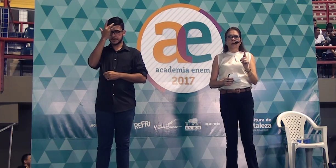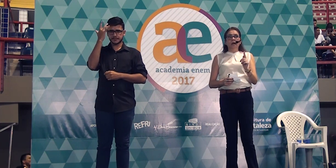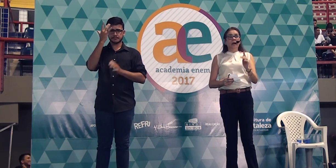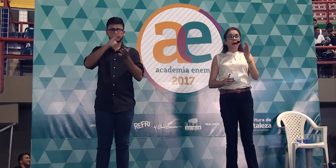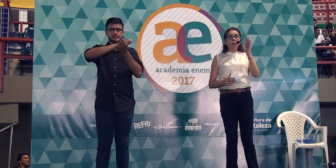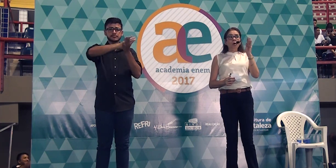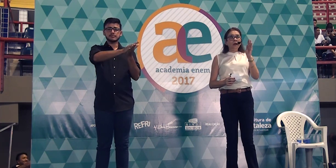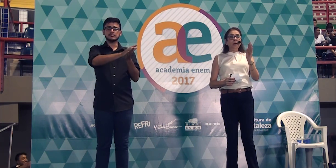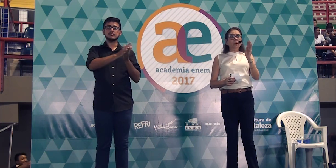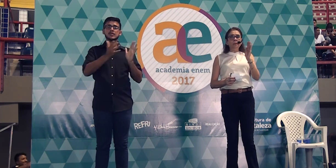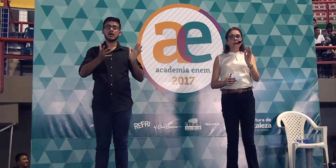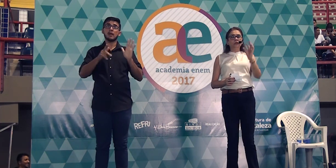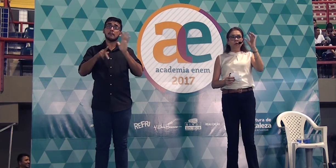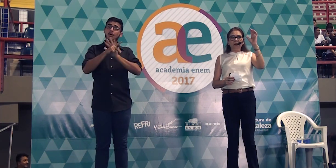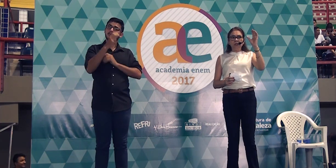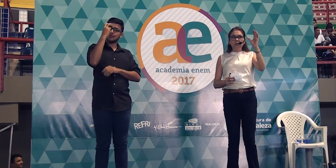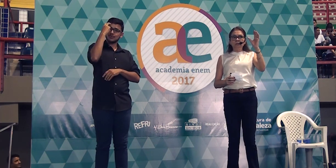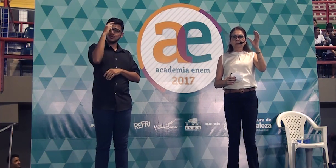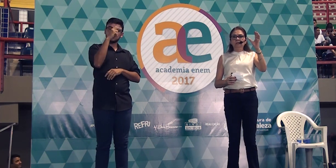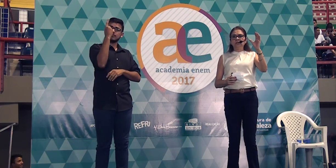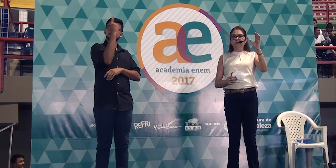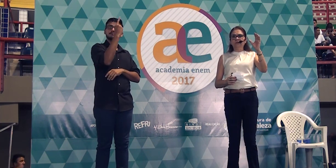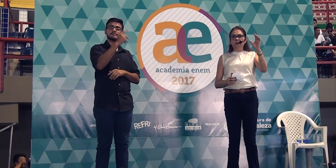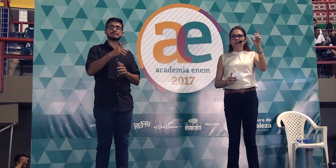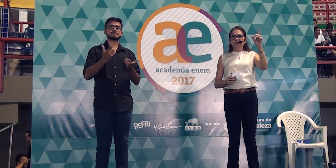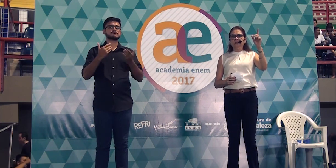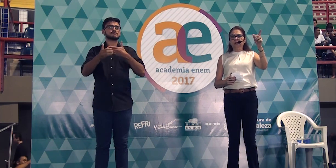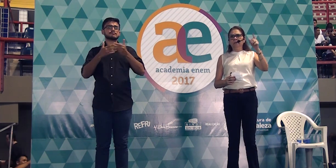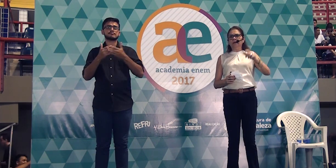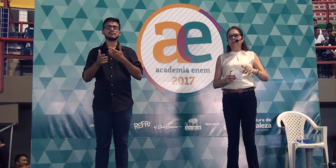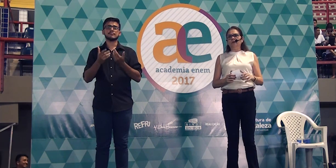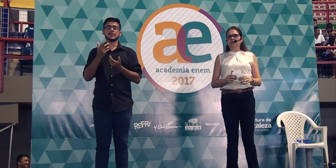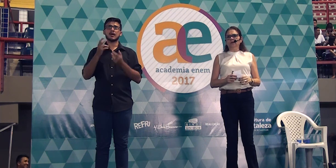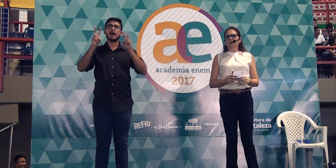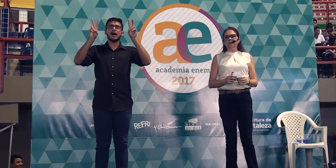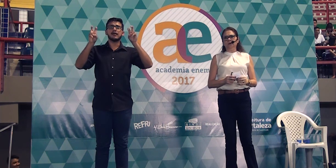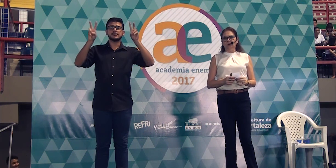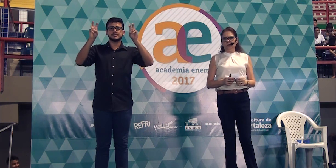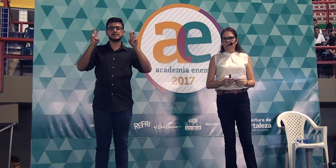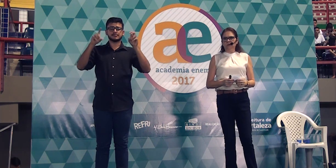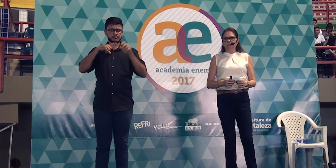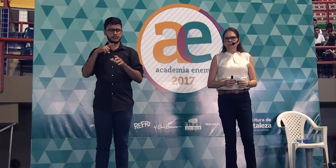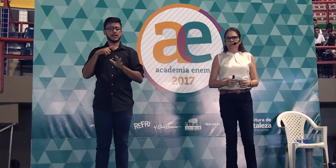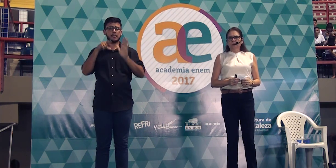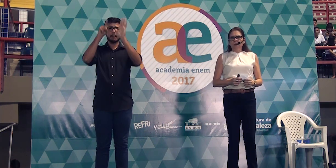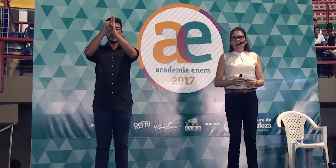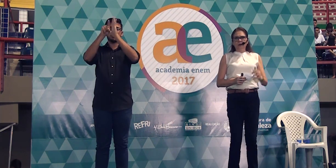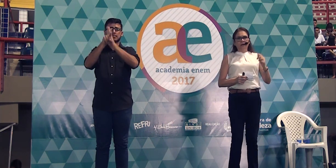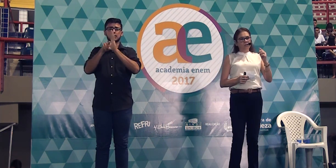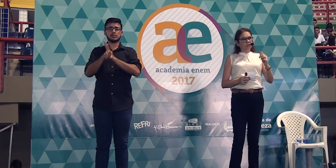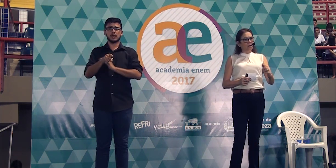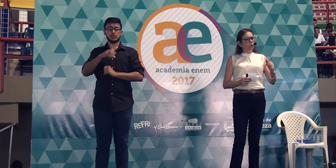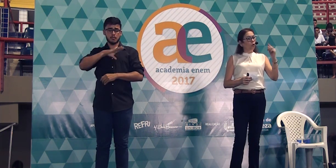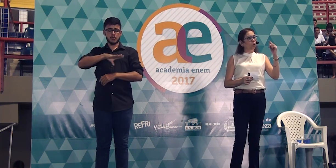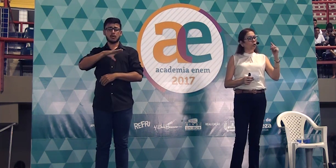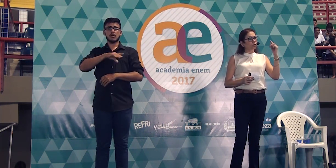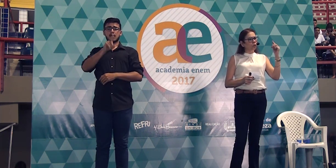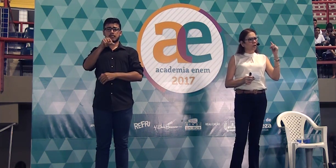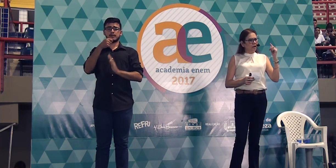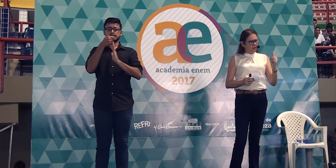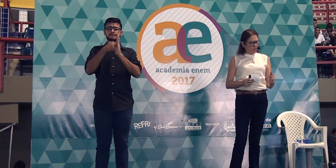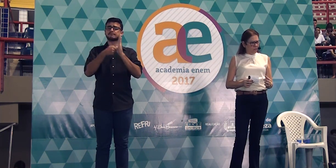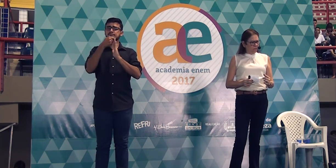saibam, é a qualquer momento uma questãozinha de funk, de samba na prova de linguagens e códigos. É uma questão